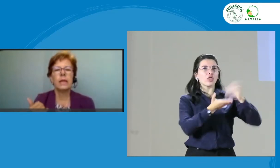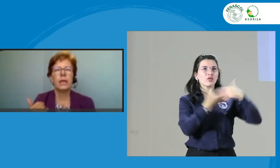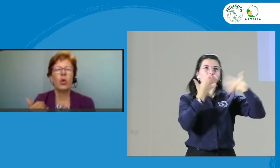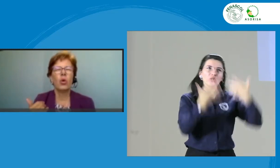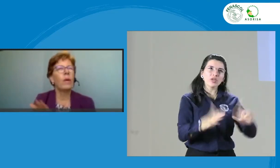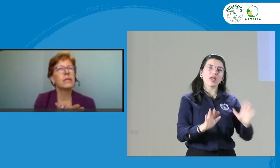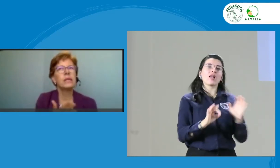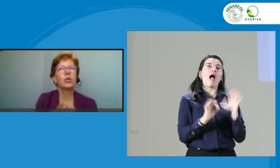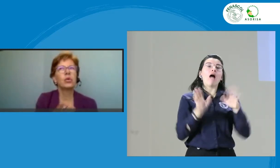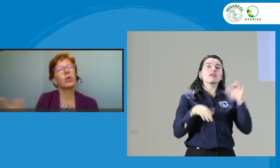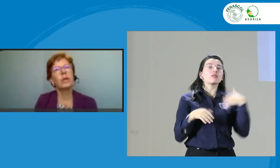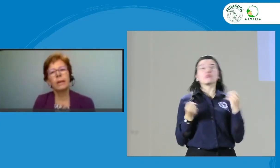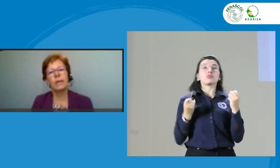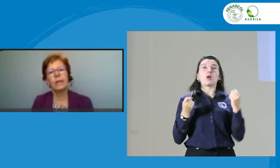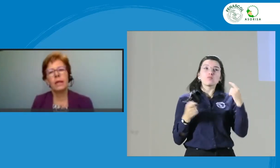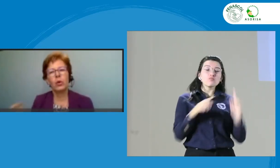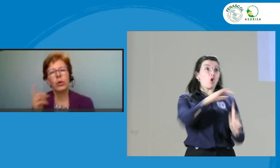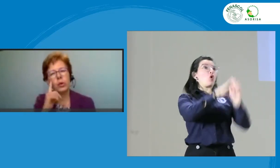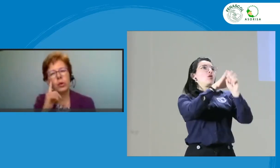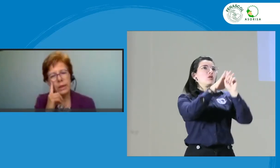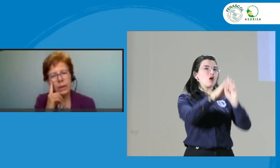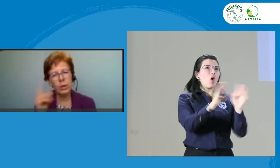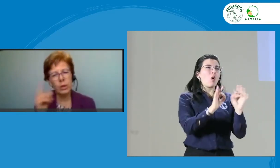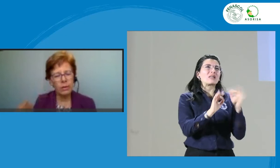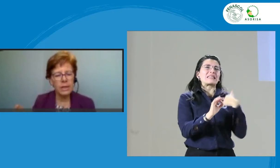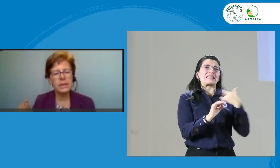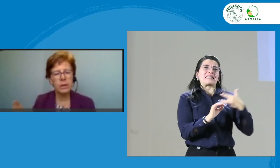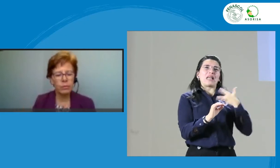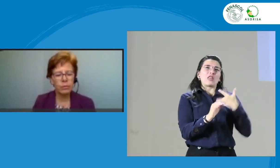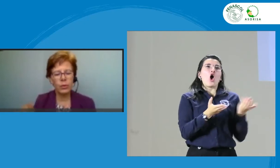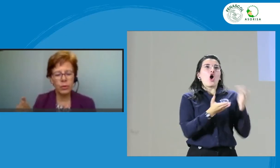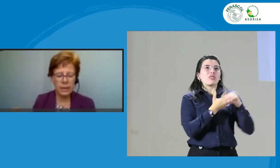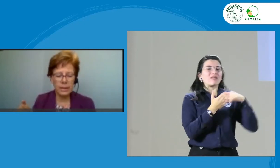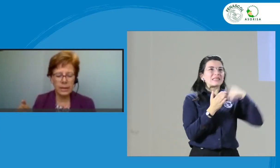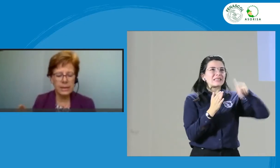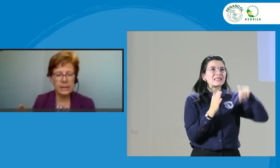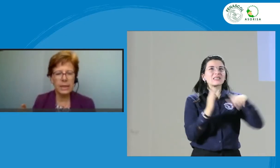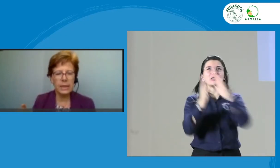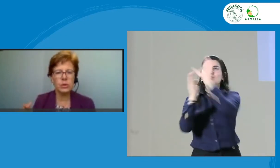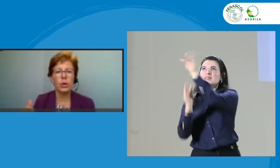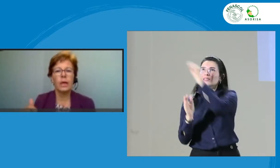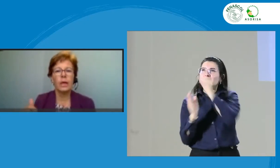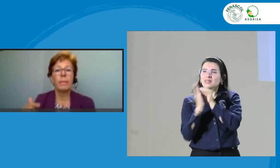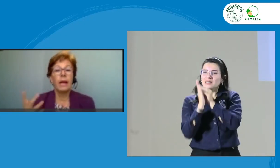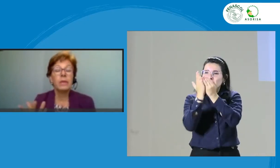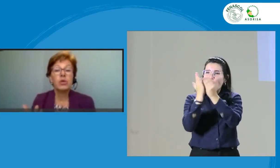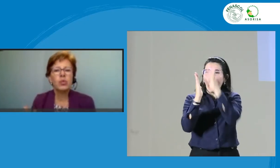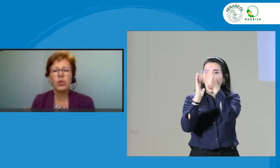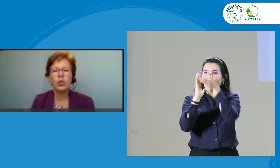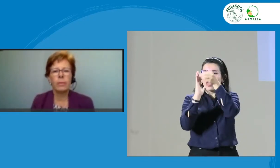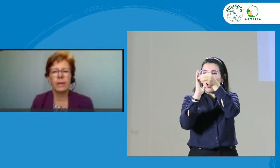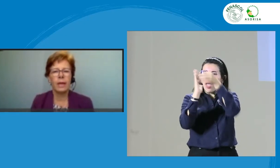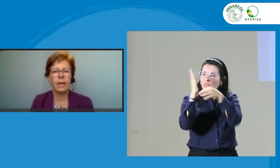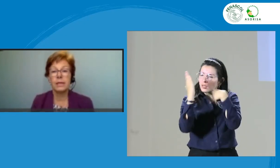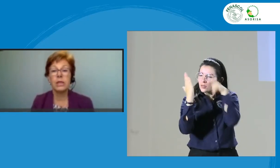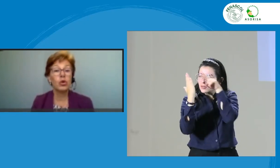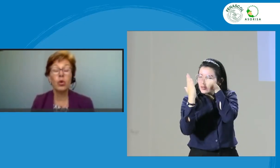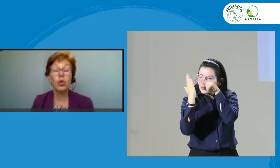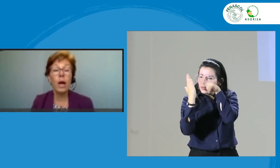O a veces digo, tengo que ir a mirar el código de ética otra vez y hacer un poco de análisis de eso. Para mí eso es fundamental. Si yo no hago